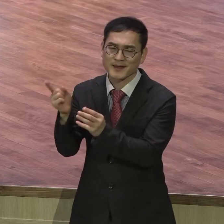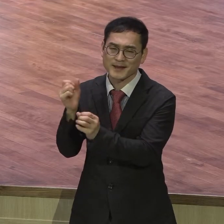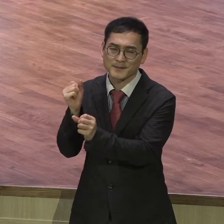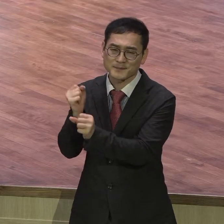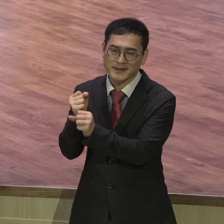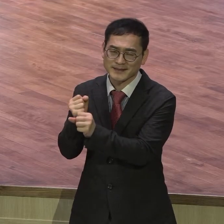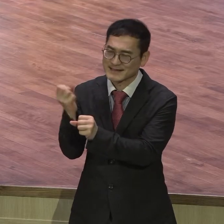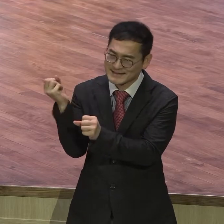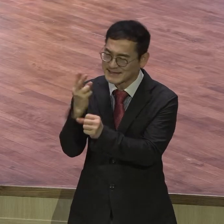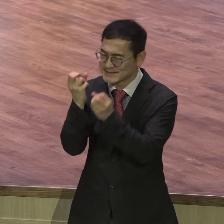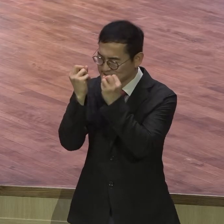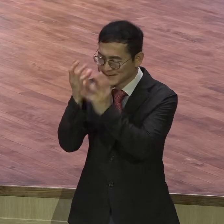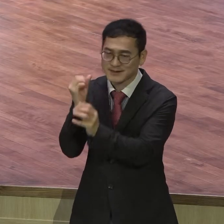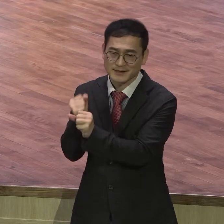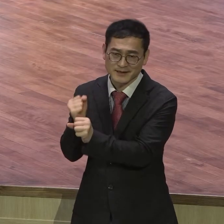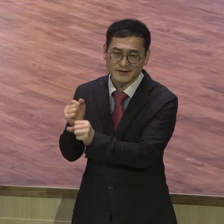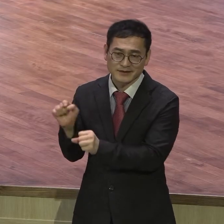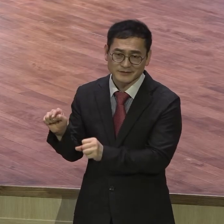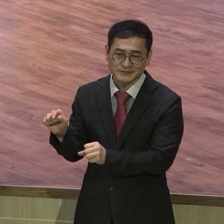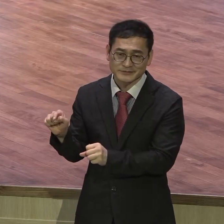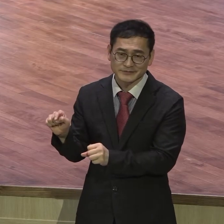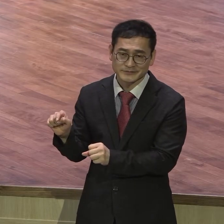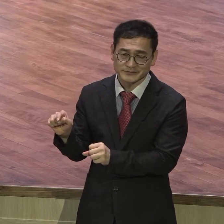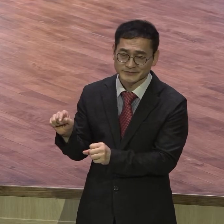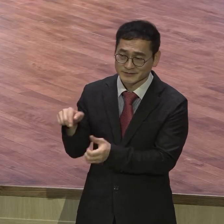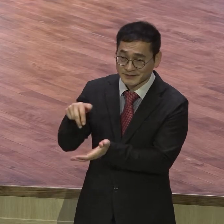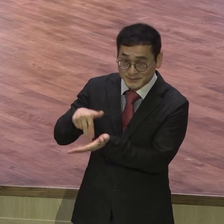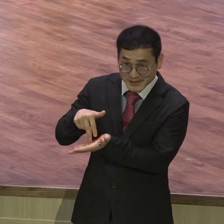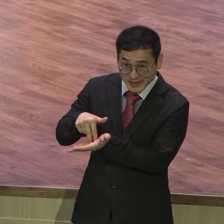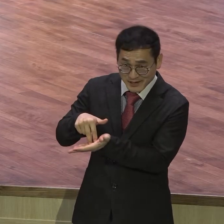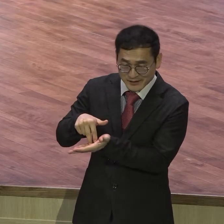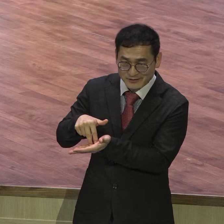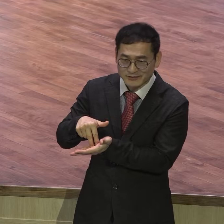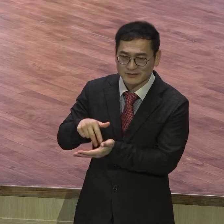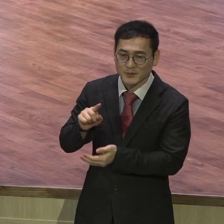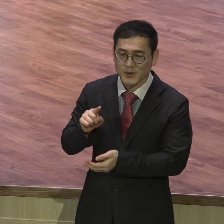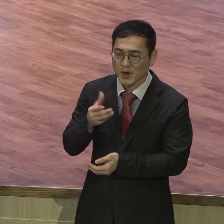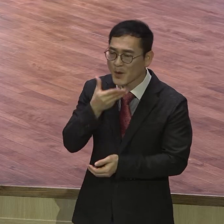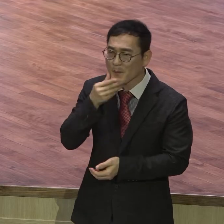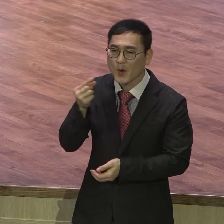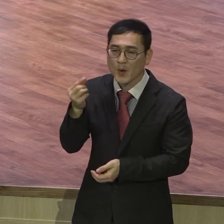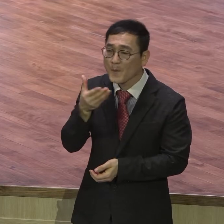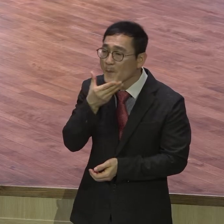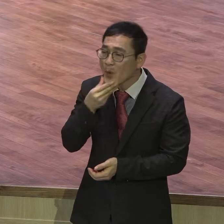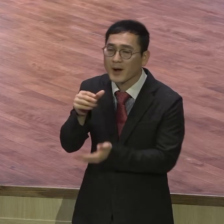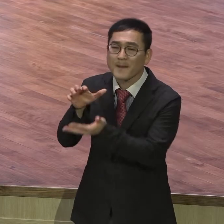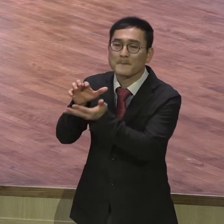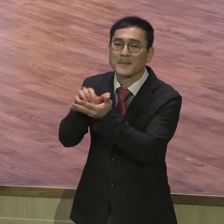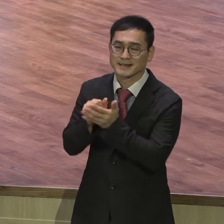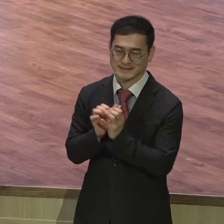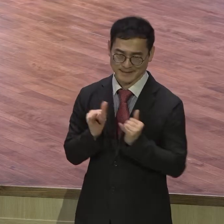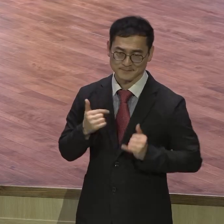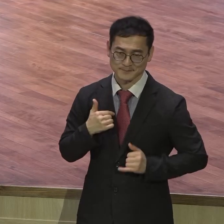아니자니까요 복을 받은 자 무슨 말입니까 이제 하나님 나는 예수